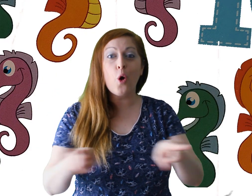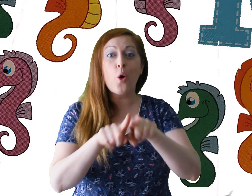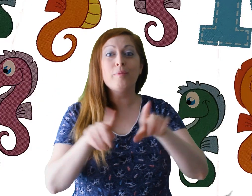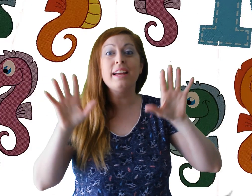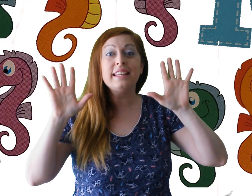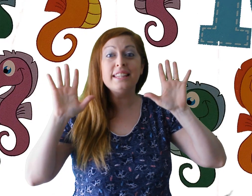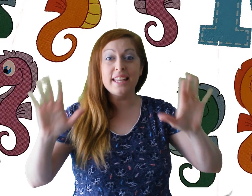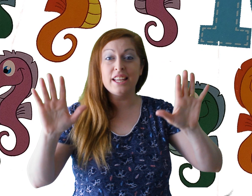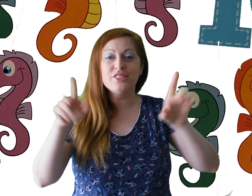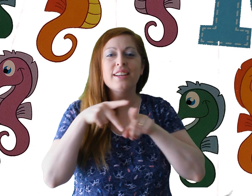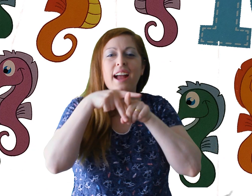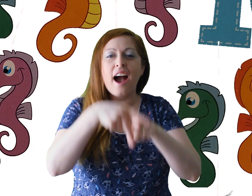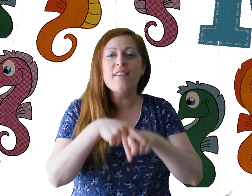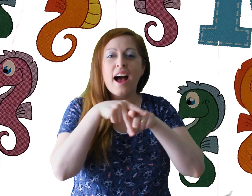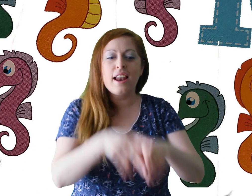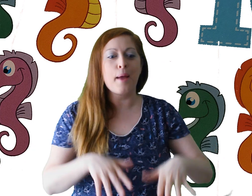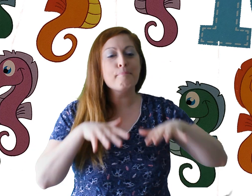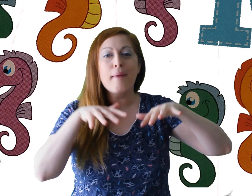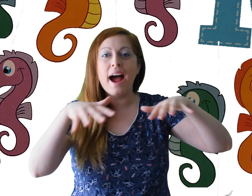dieci cavalli marini